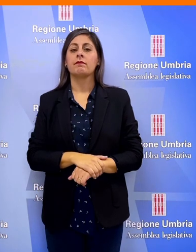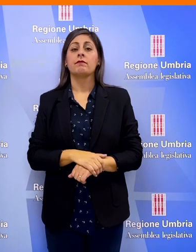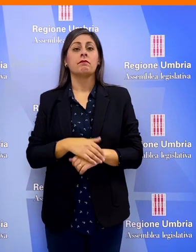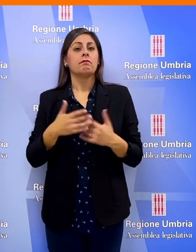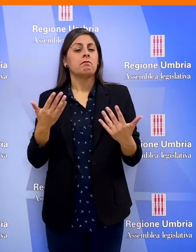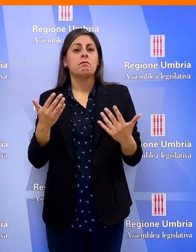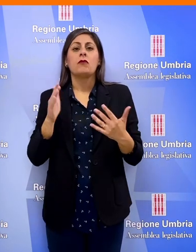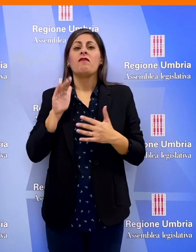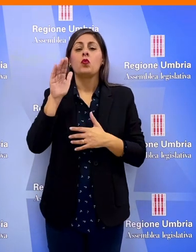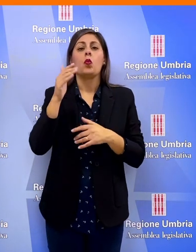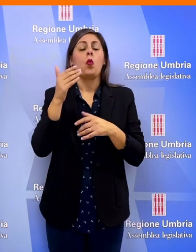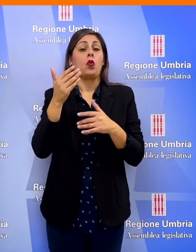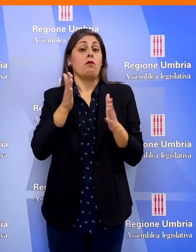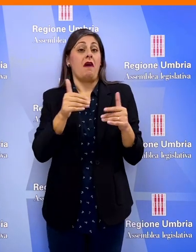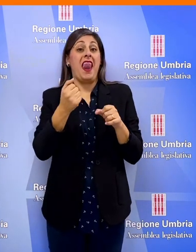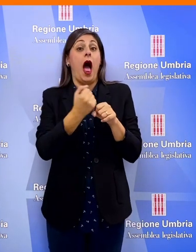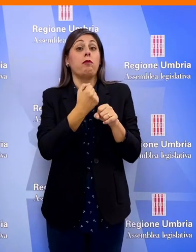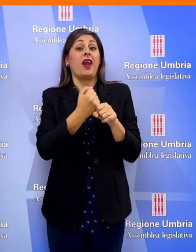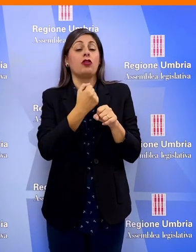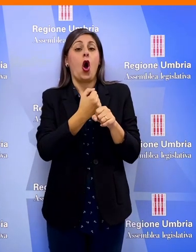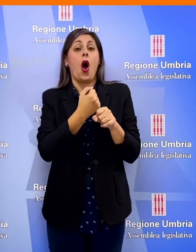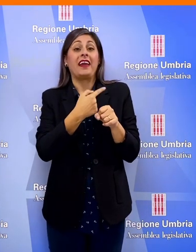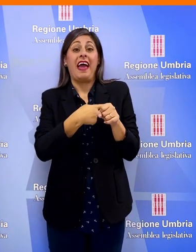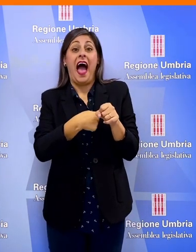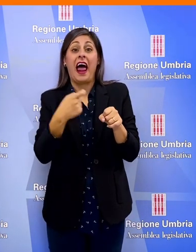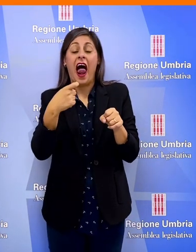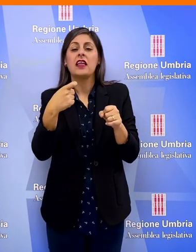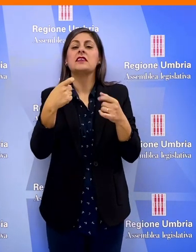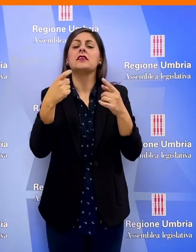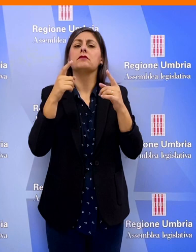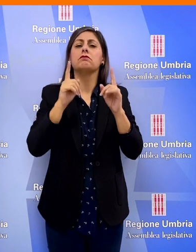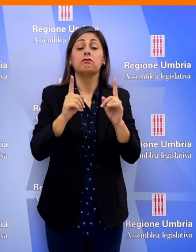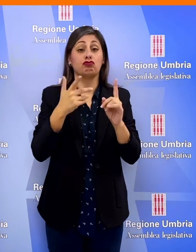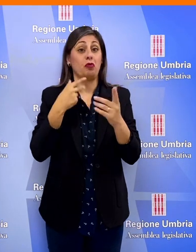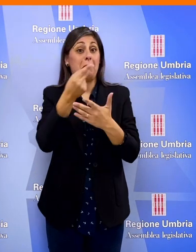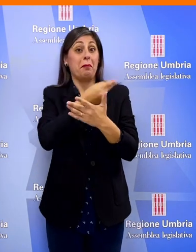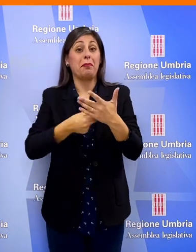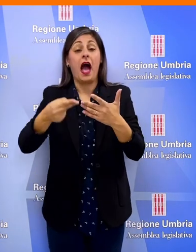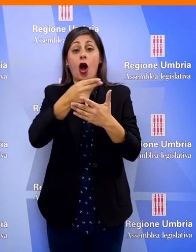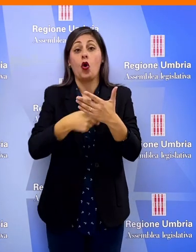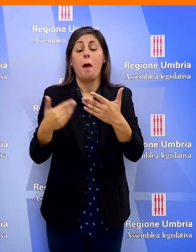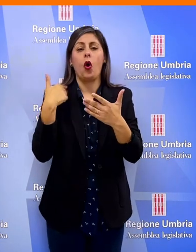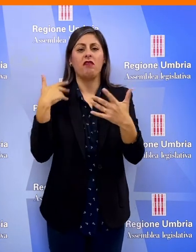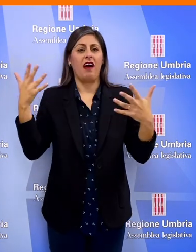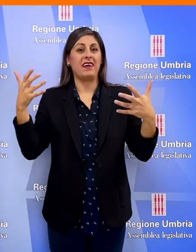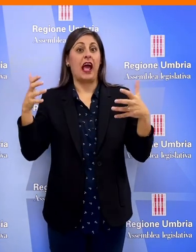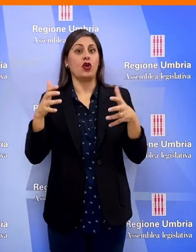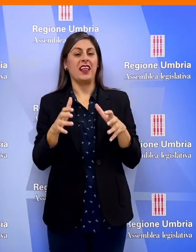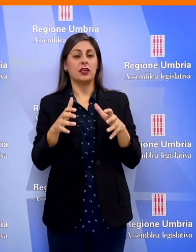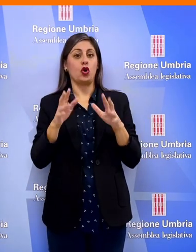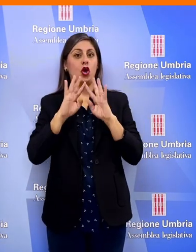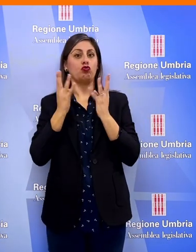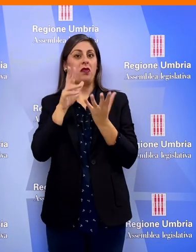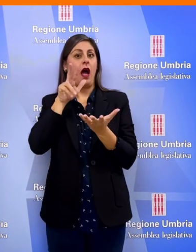destino dei laboratori di analisi alla luce del piano di razionalizzazione approvato recentemente dalla Giunta